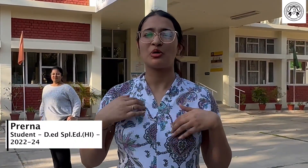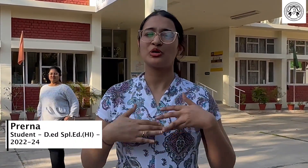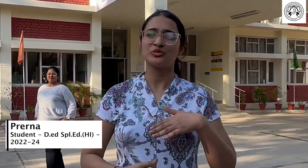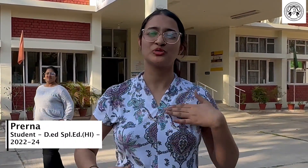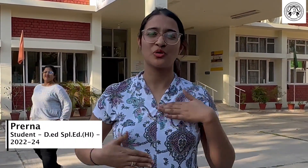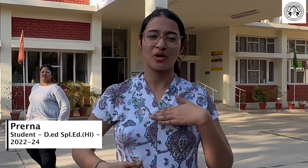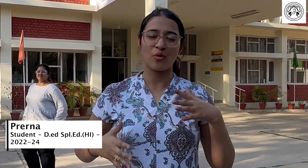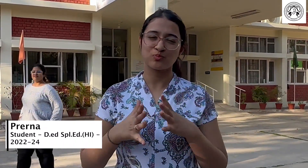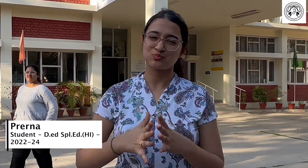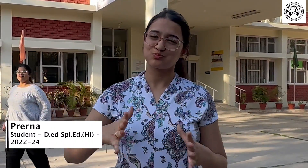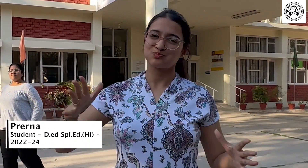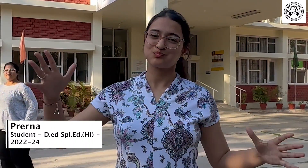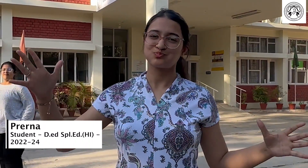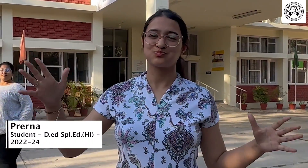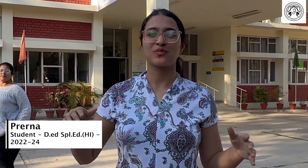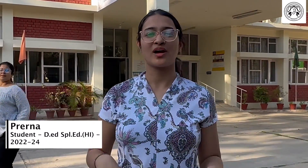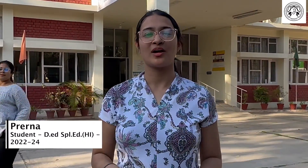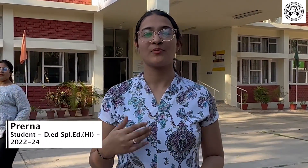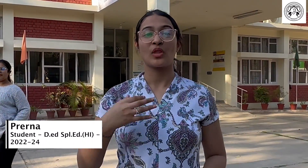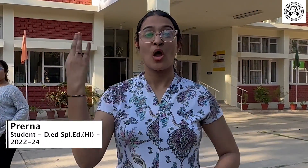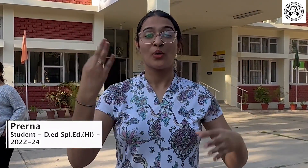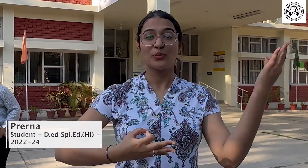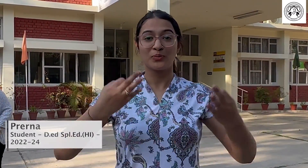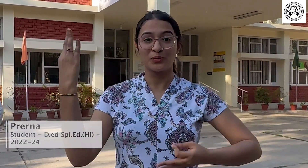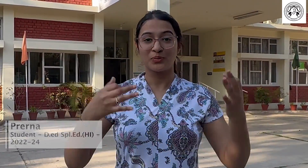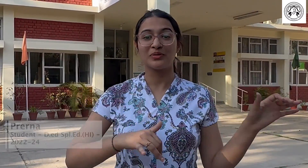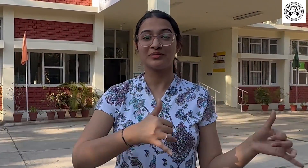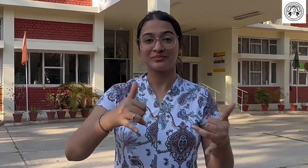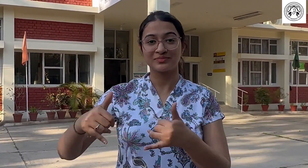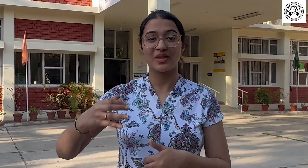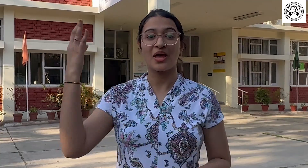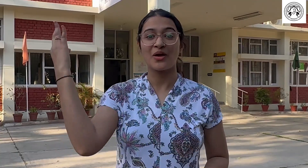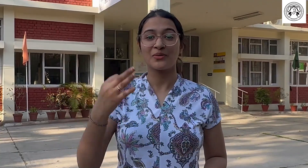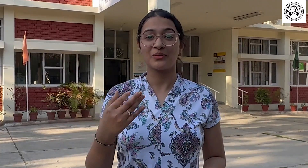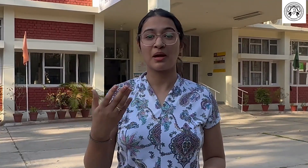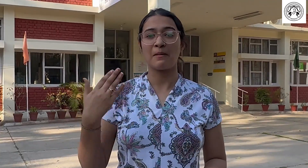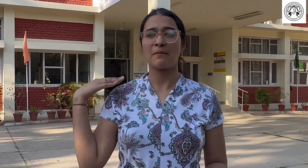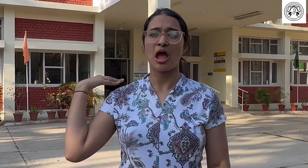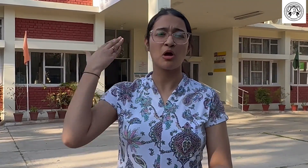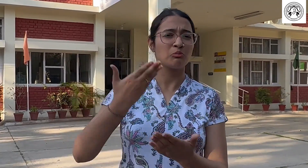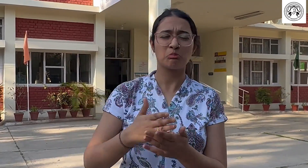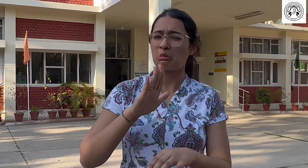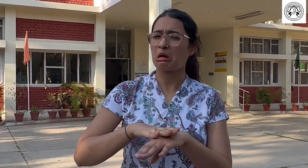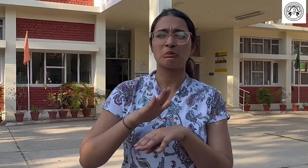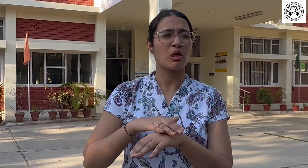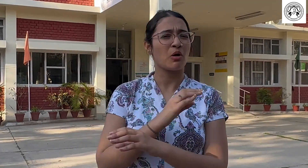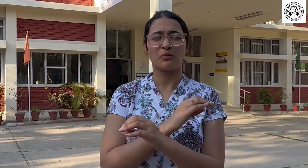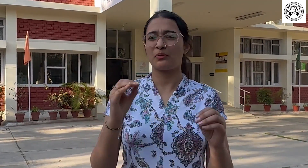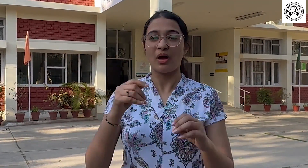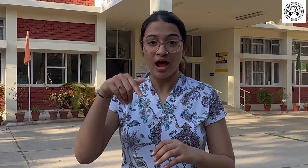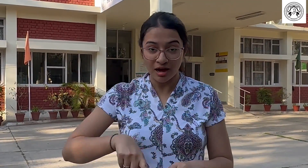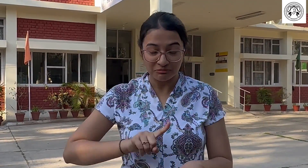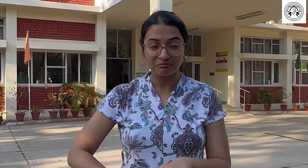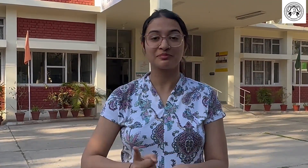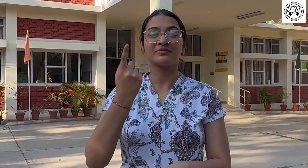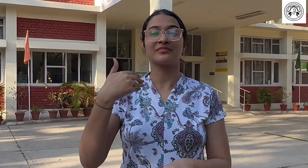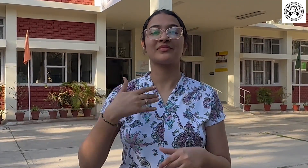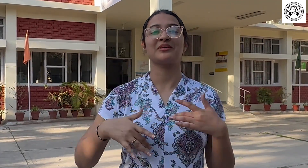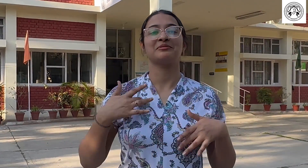पसंद आया बहुत मैंने इंजॉय किया इसको इसमें मैंने नए नए शाप सीखे मेरा ऐसा अभी तक कोई एक्सपीरियस नहीं था यह मेरा फर्स